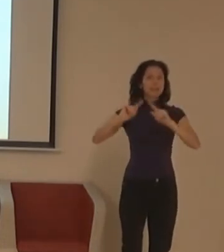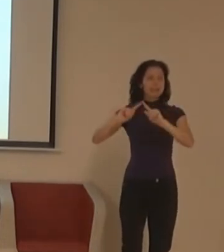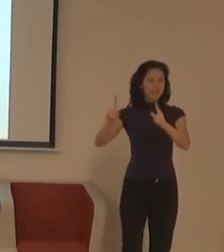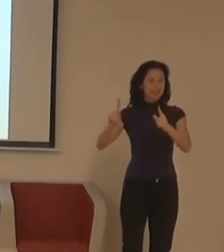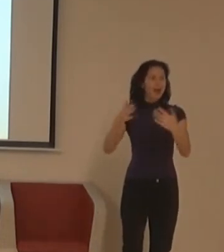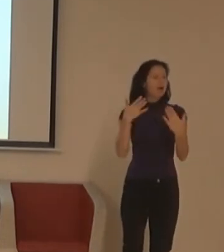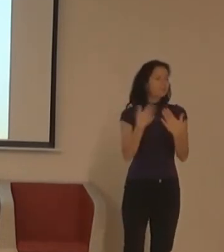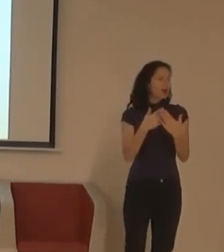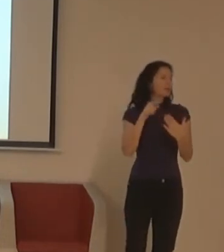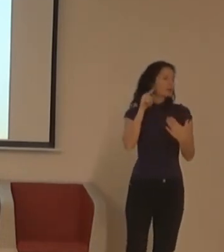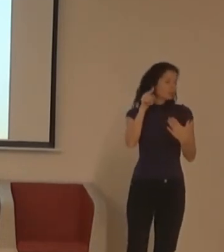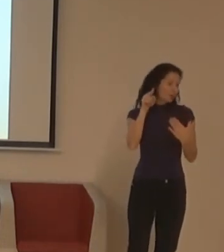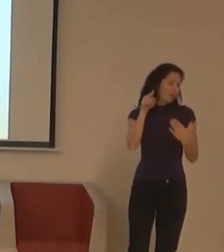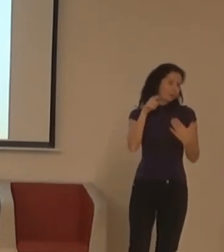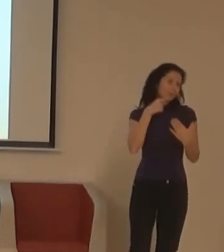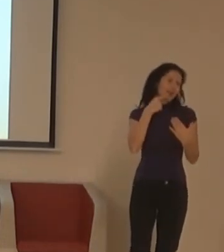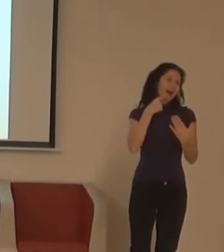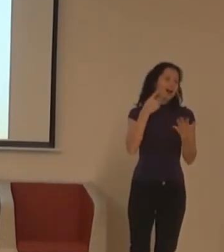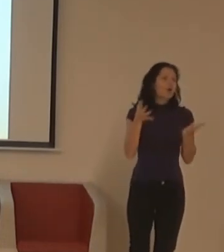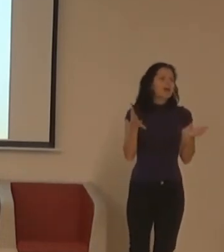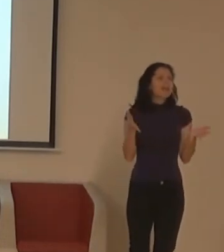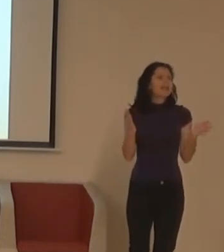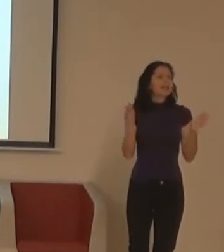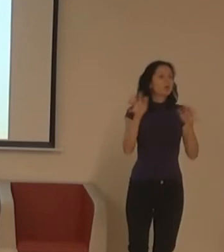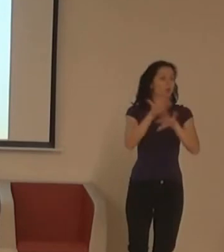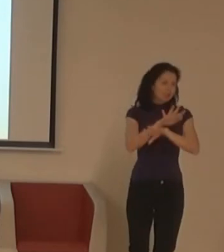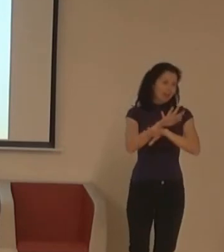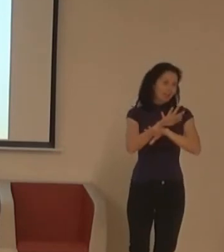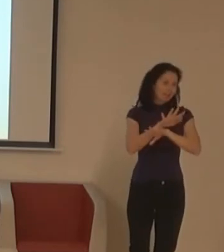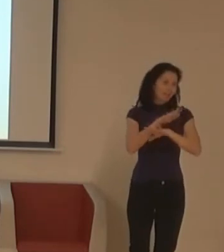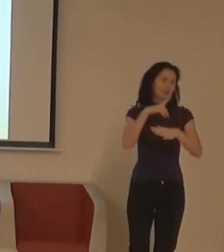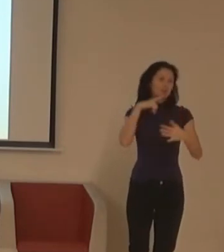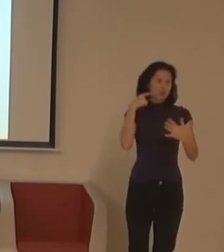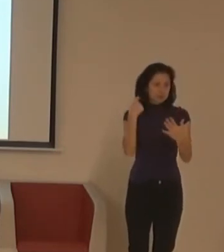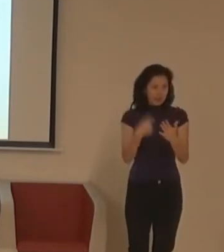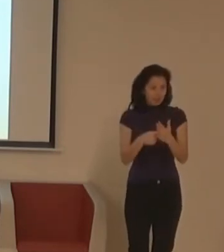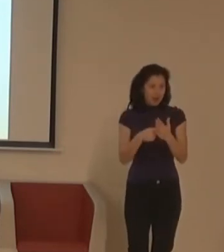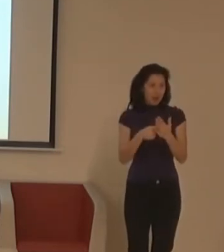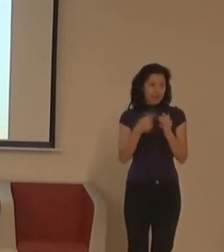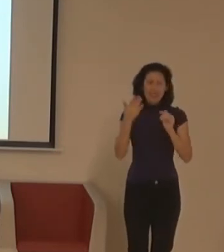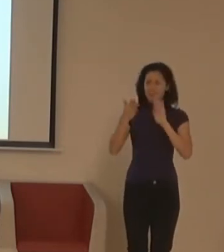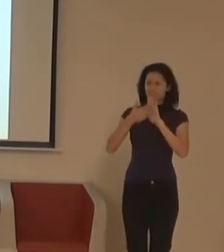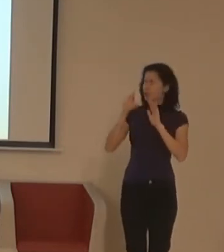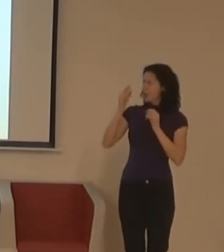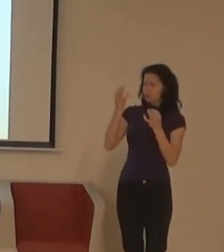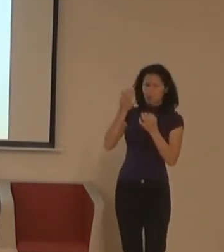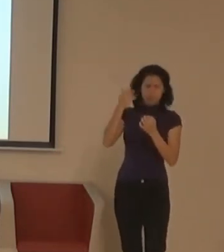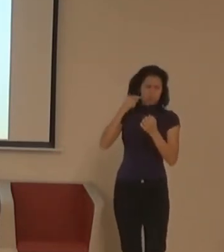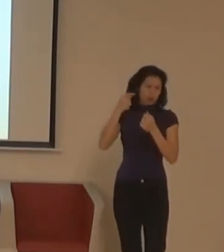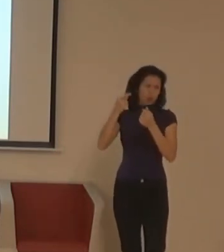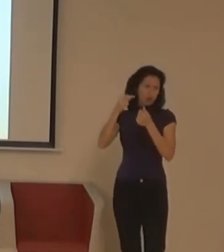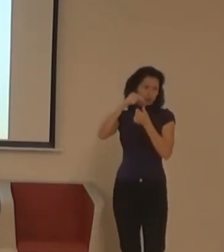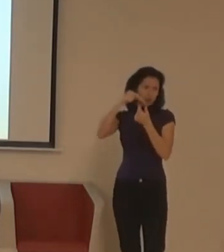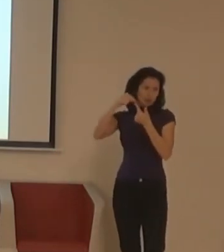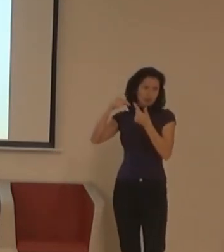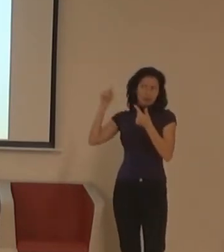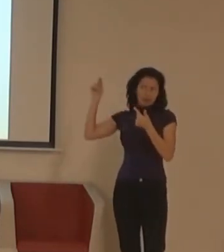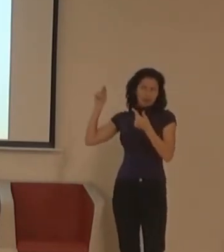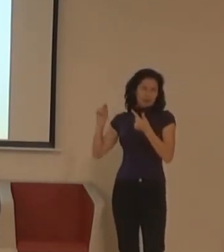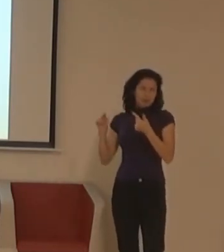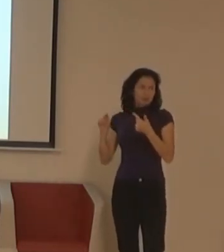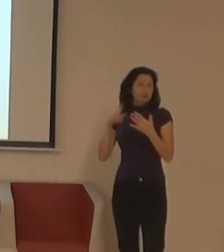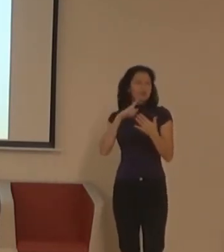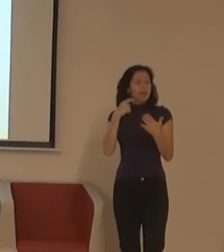Inkluzivní design lze částečně vyplazovat nějak na těch příkladech, který jsem vám představila před chvilkou, jako